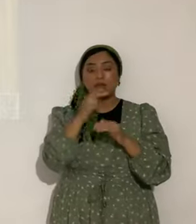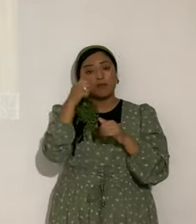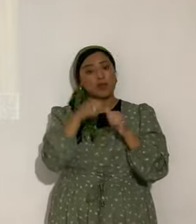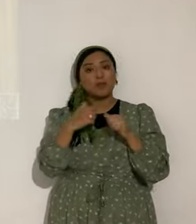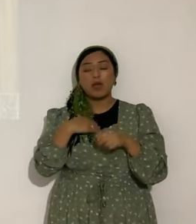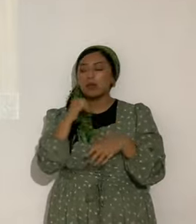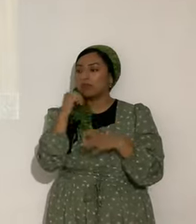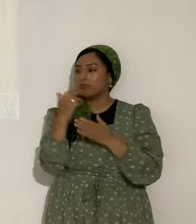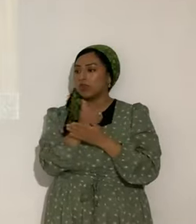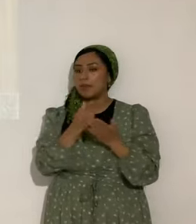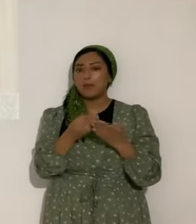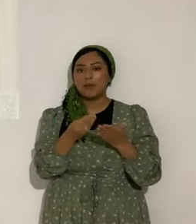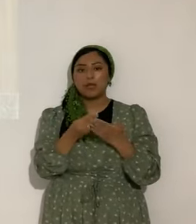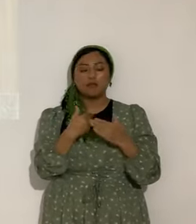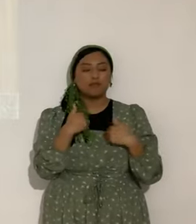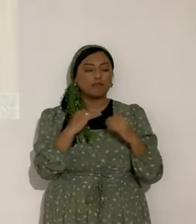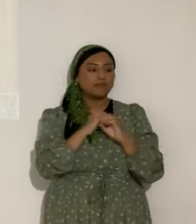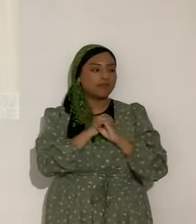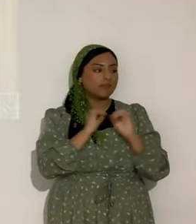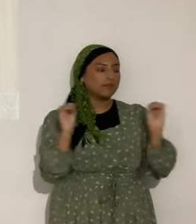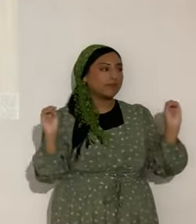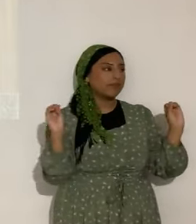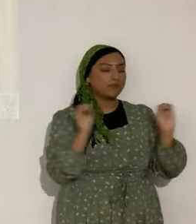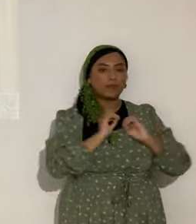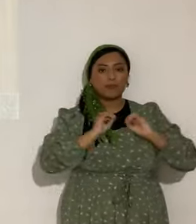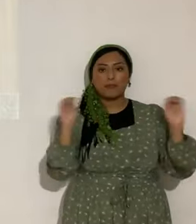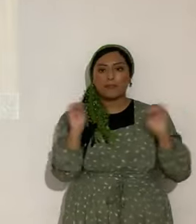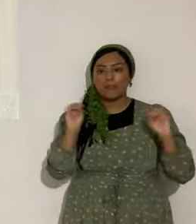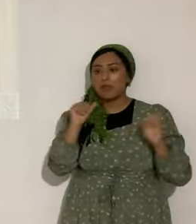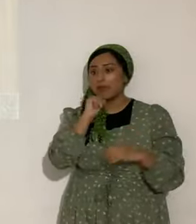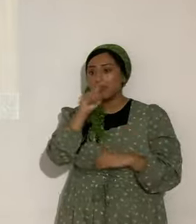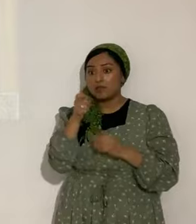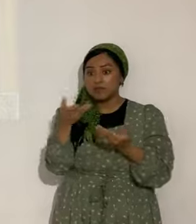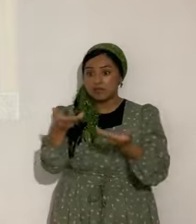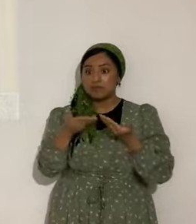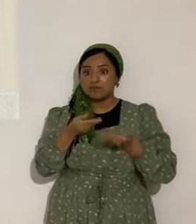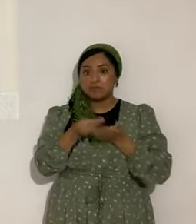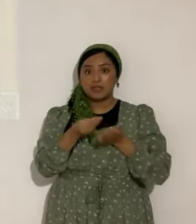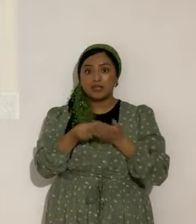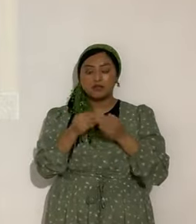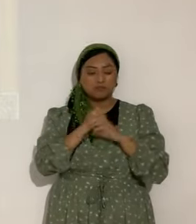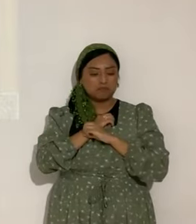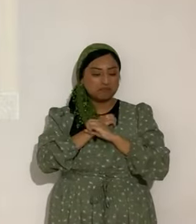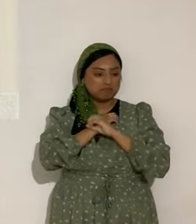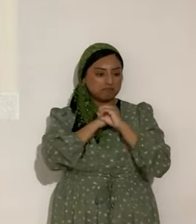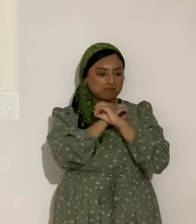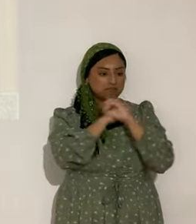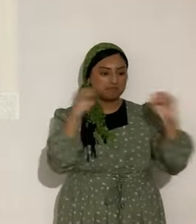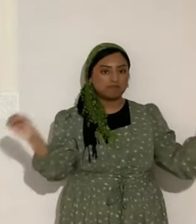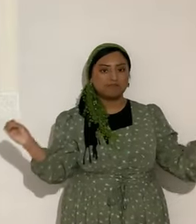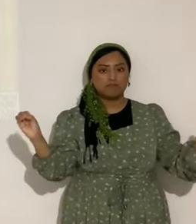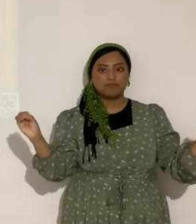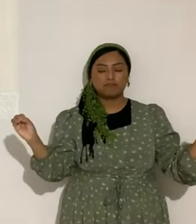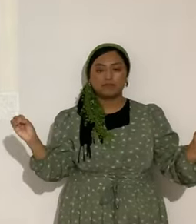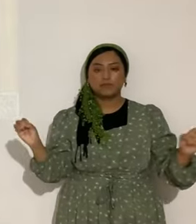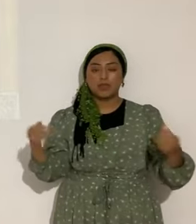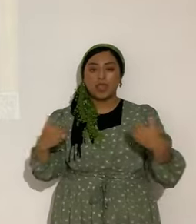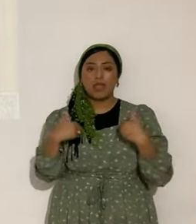los videos. No monetizo nada. No pido dinero para nada. ¿Sí? ¿De acuerdo? Tenemos los canales de